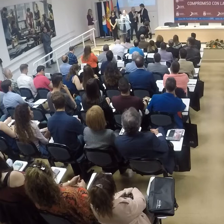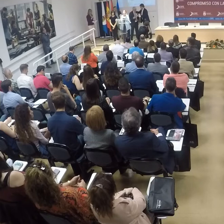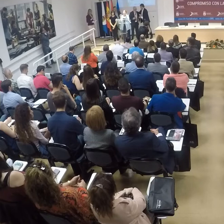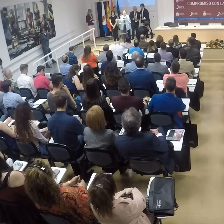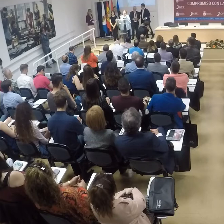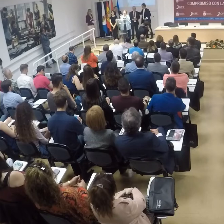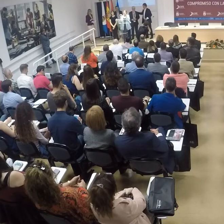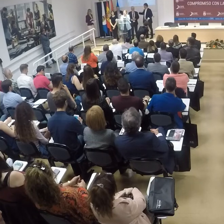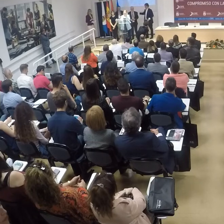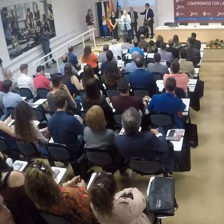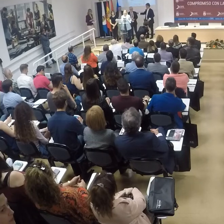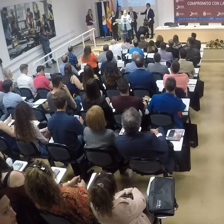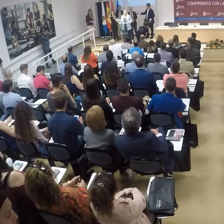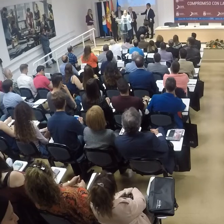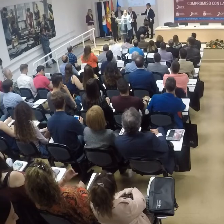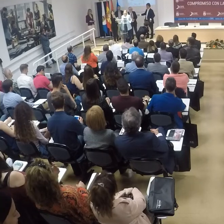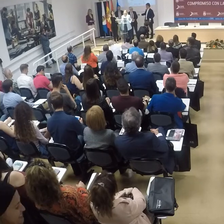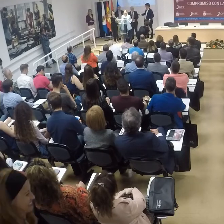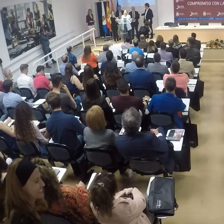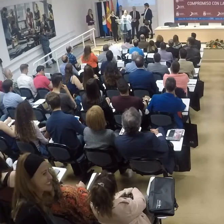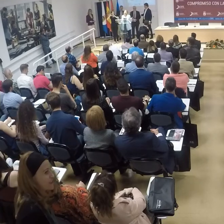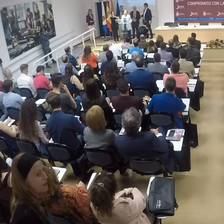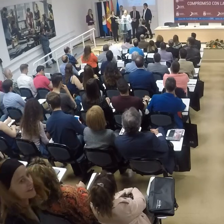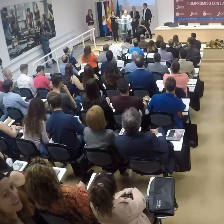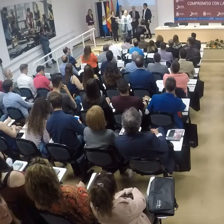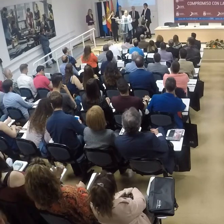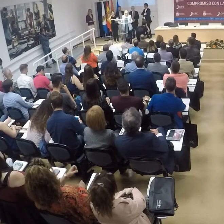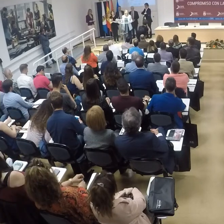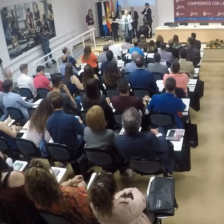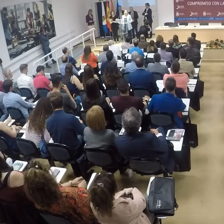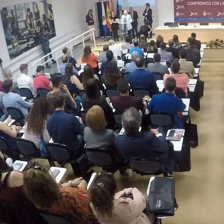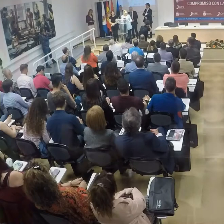Algo que he aprendido en la charla de hoy es que hay que comunicar y comunicar correctamente.